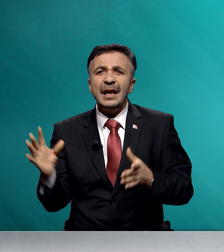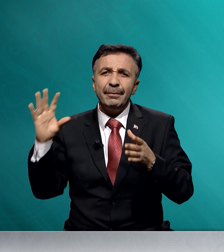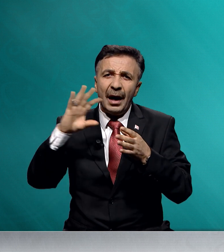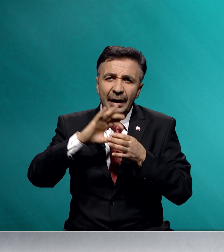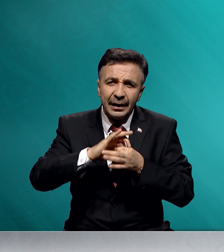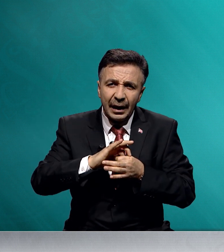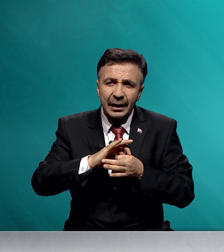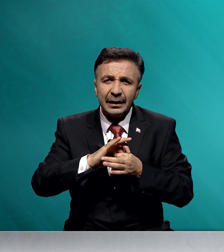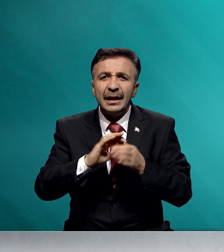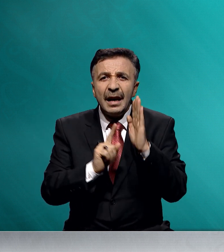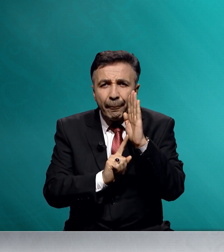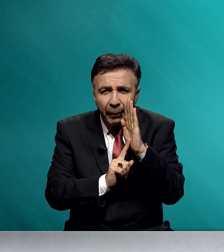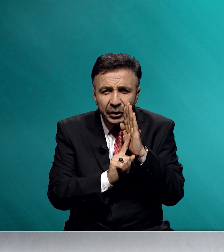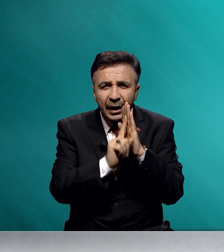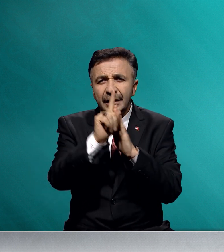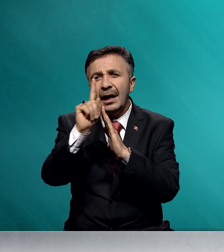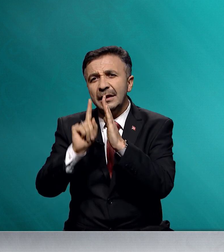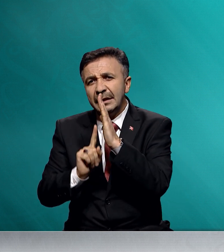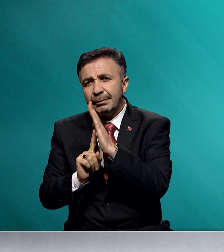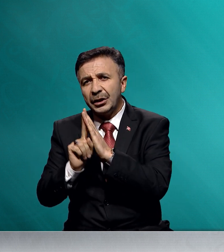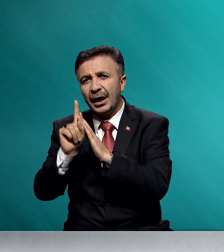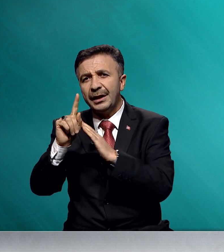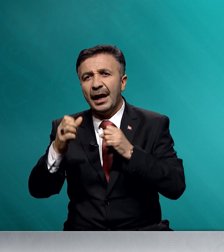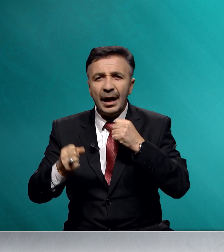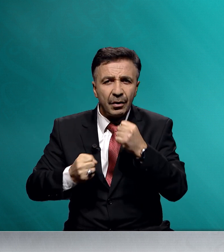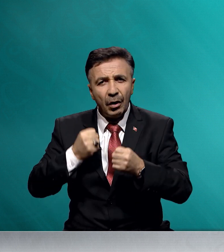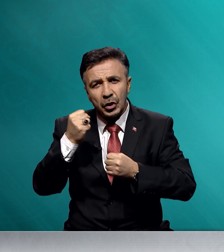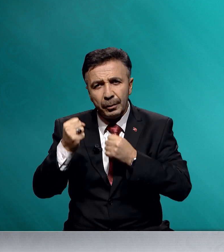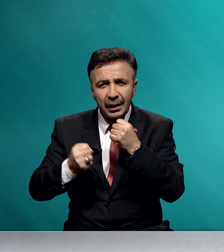bağlanarak, başarıdan başarıya koşmaktadır.